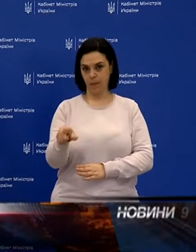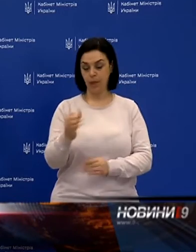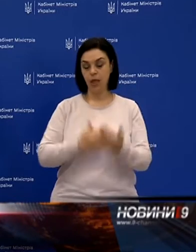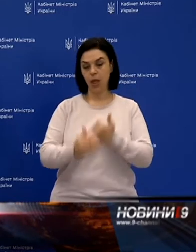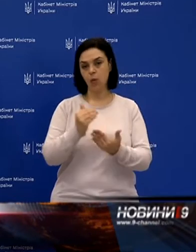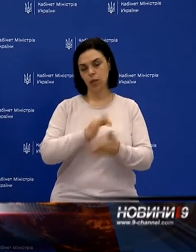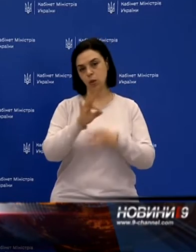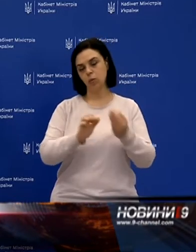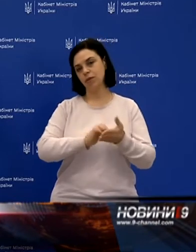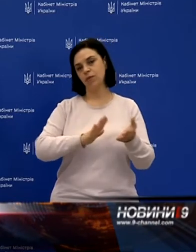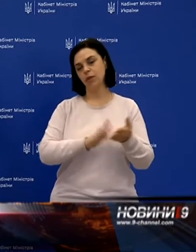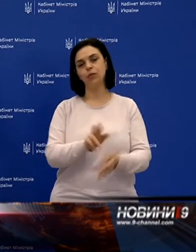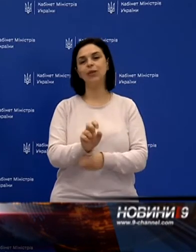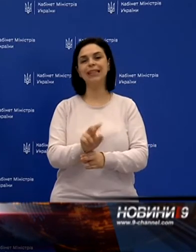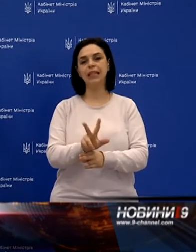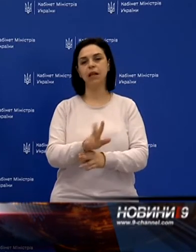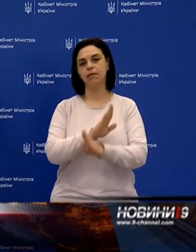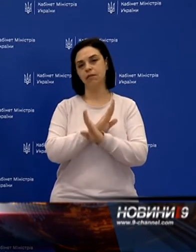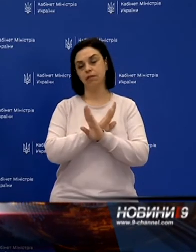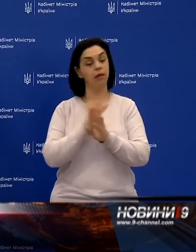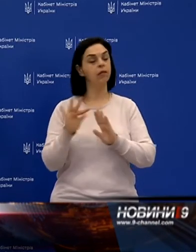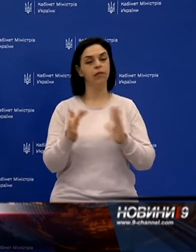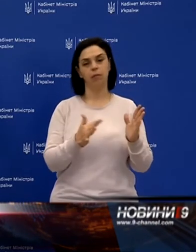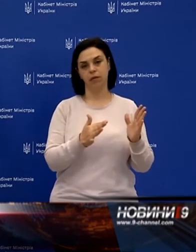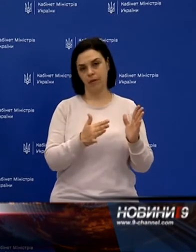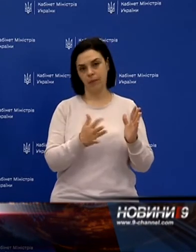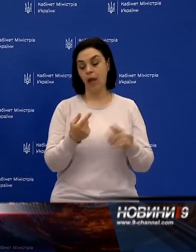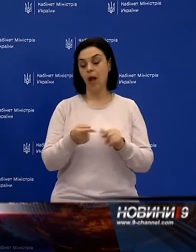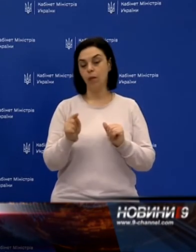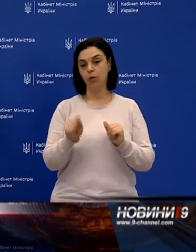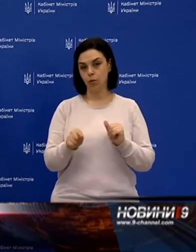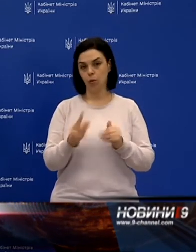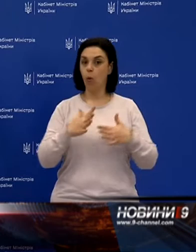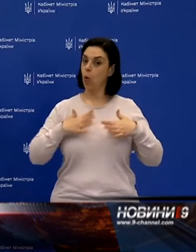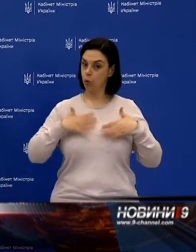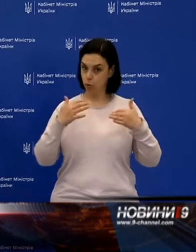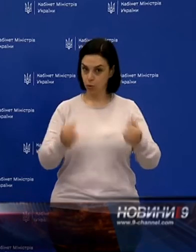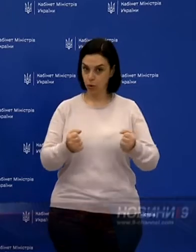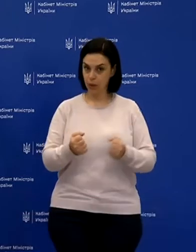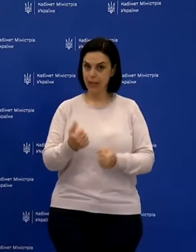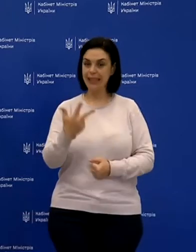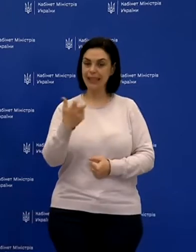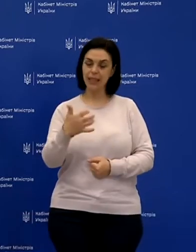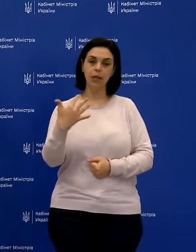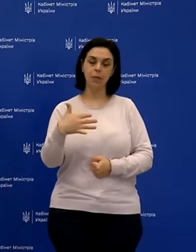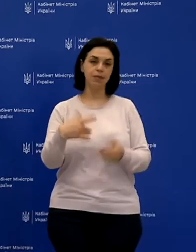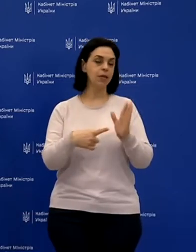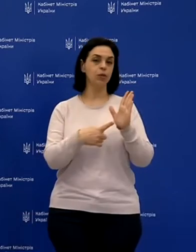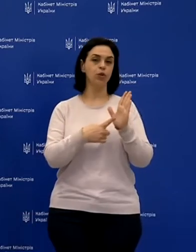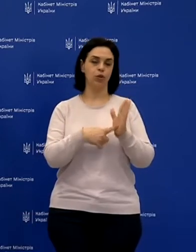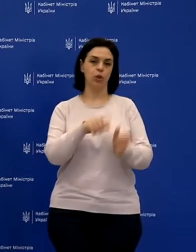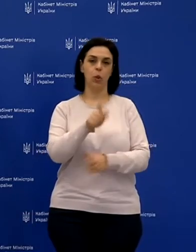За останню добу зафіксовано 13 летальних випадків. При цьому одужало 356